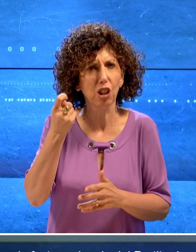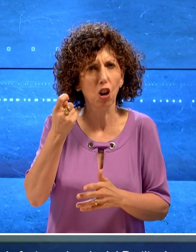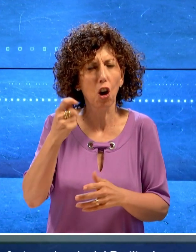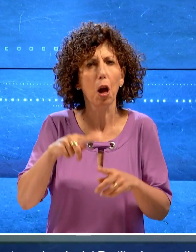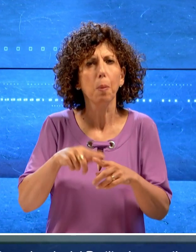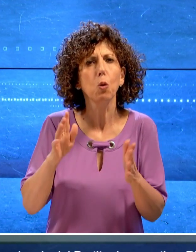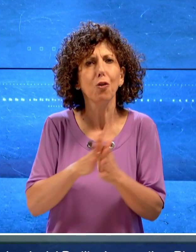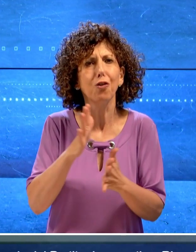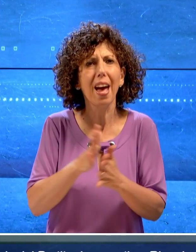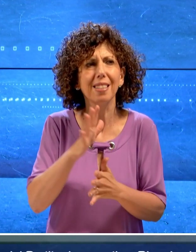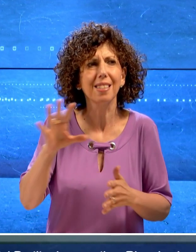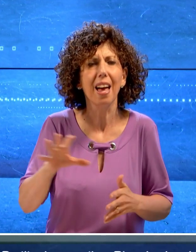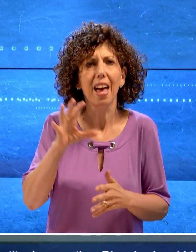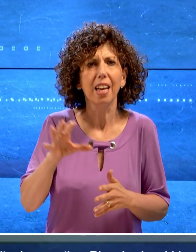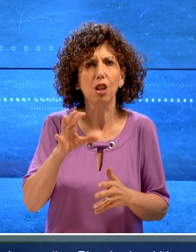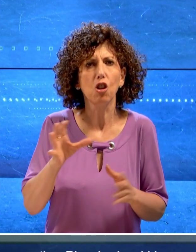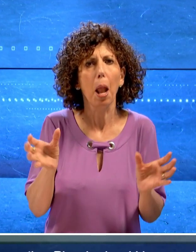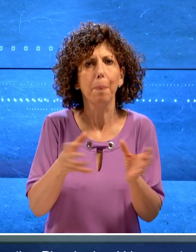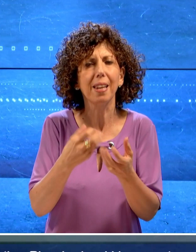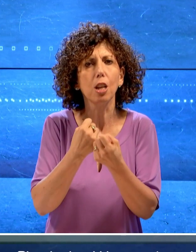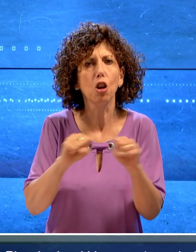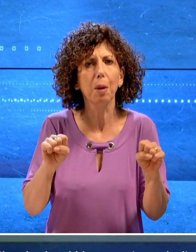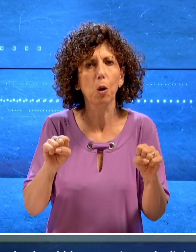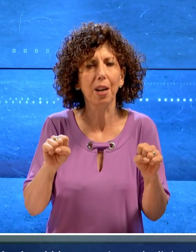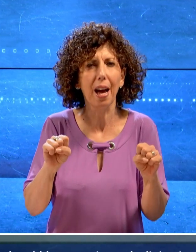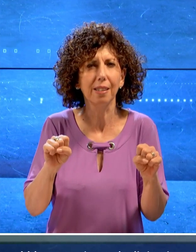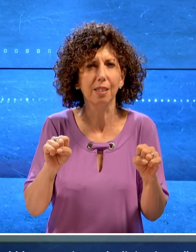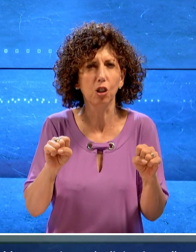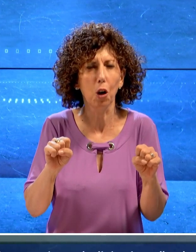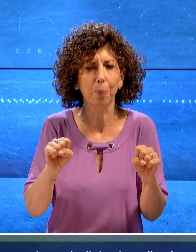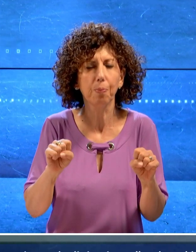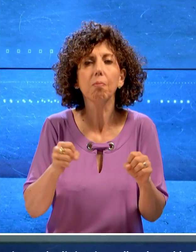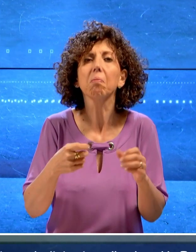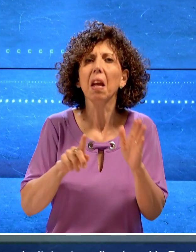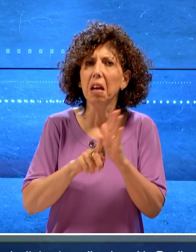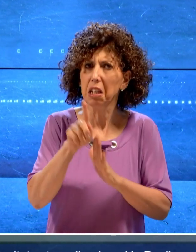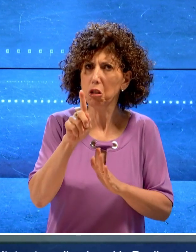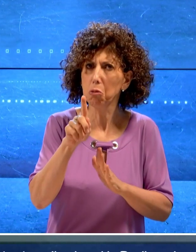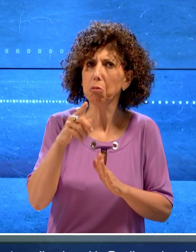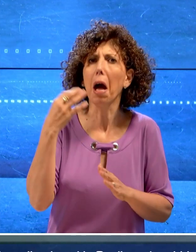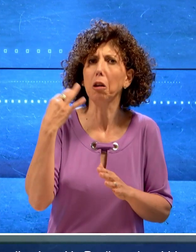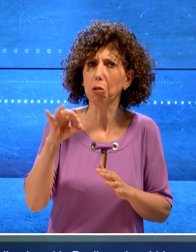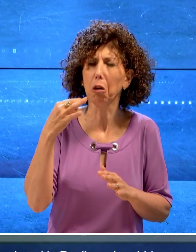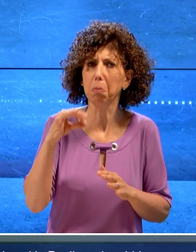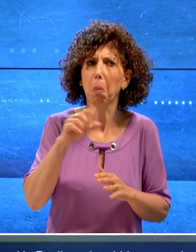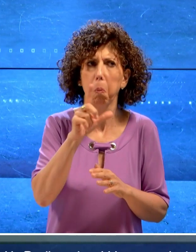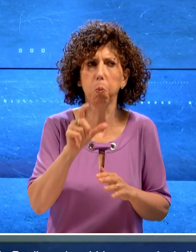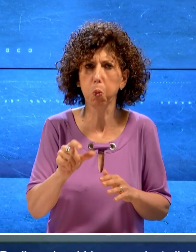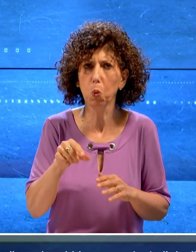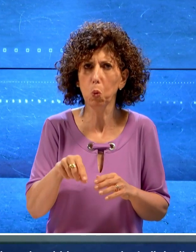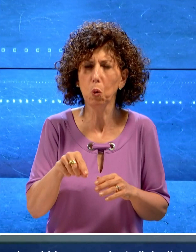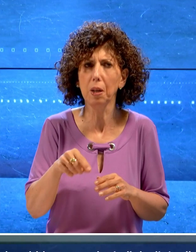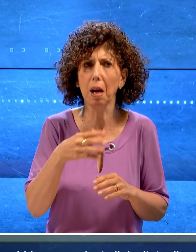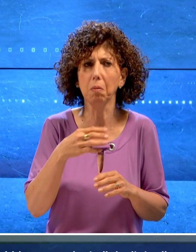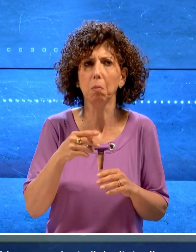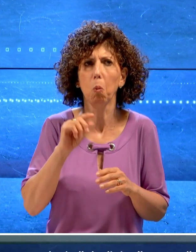regionale del Partito Democratico ricordo che abbiamo avuto un risultato straordinario qui in Puglia e che abbiamo